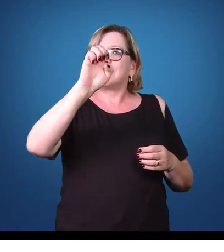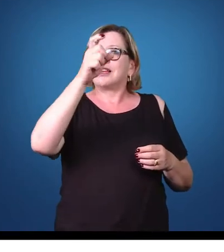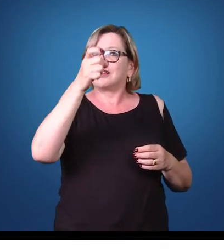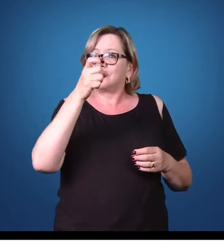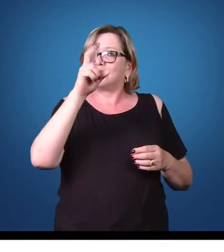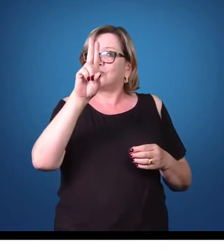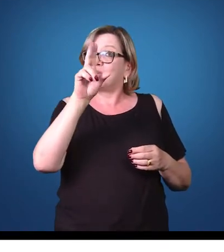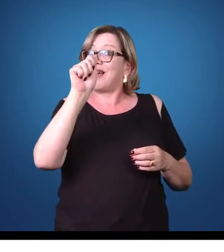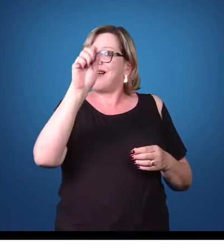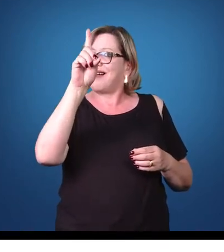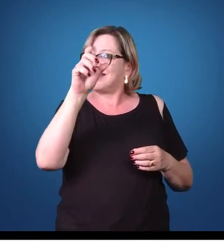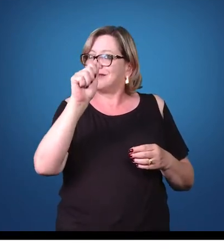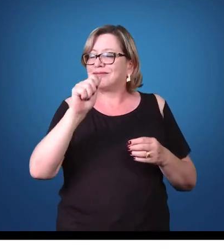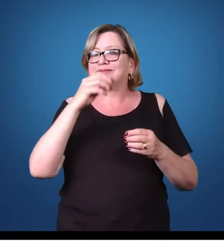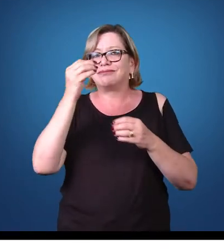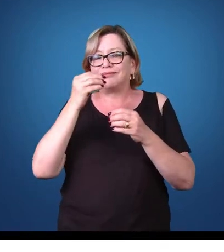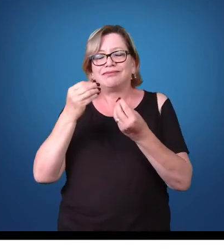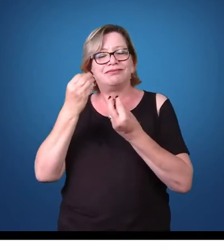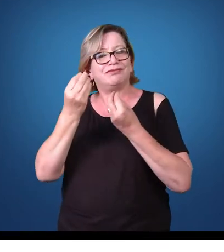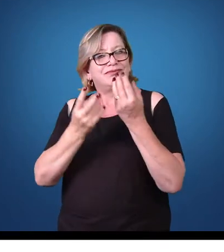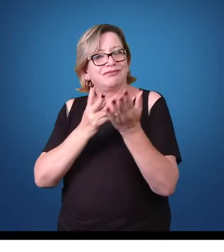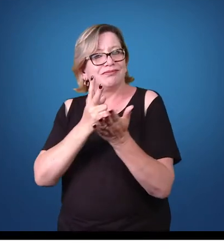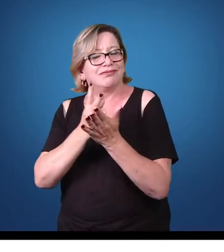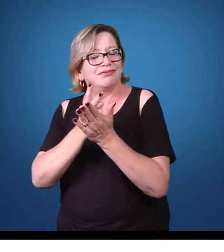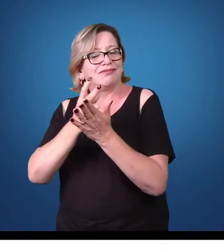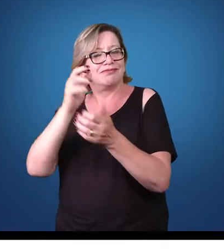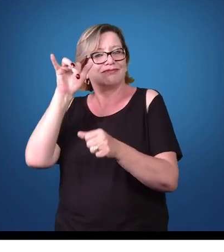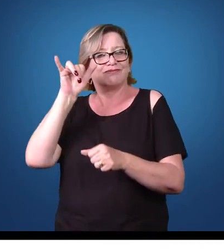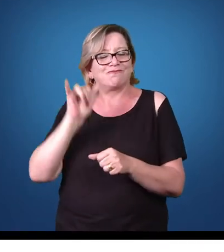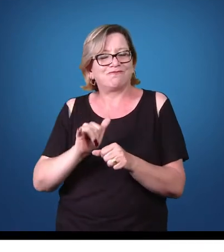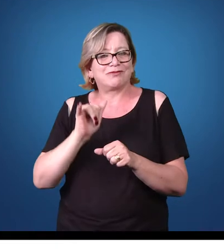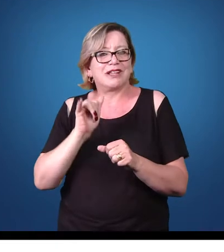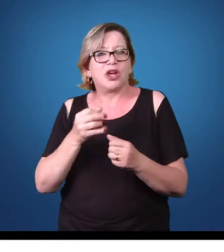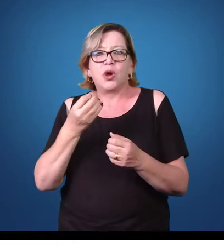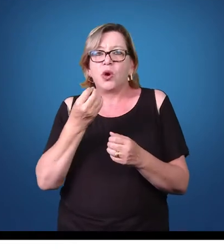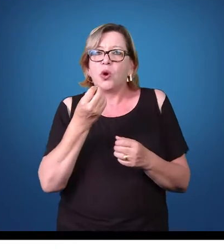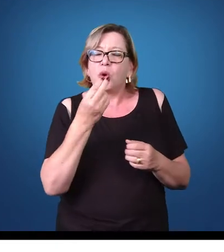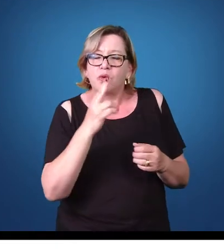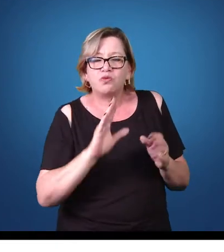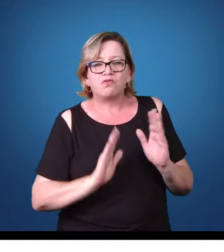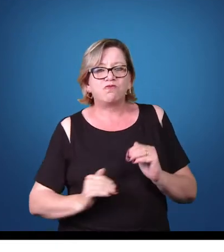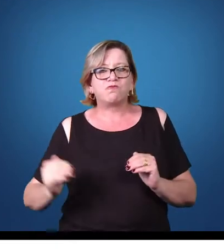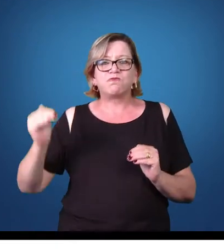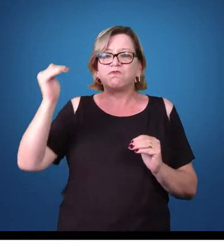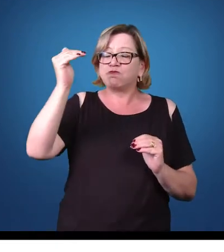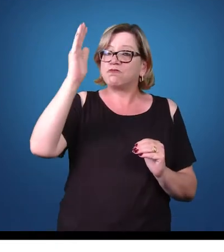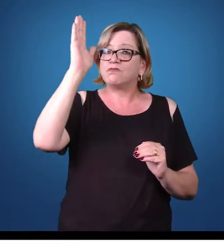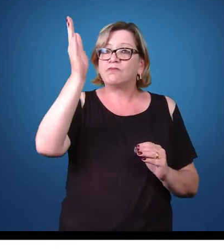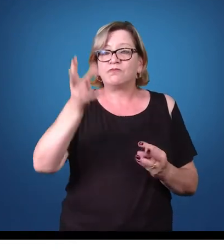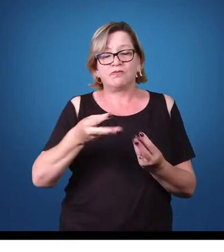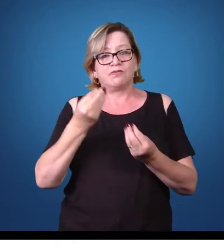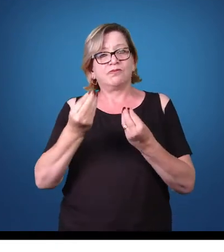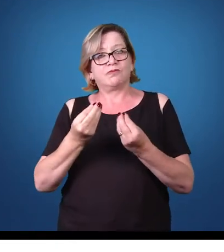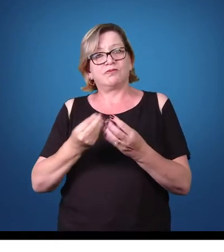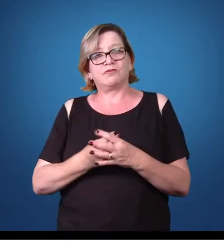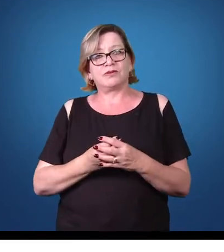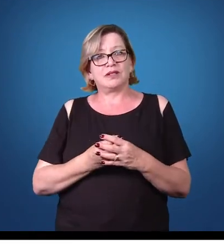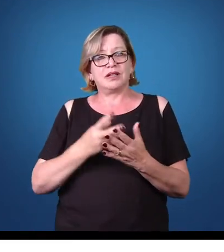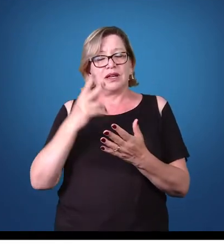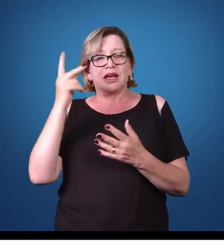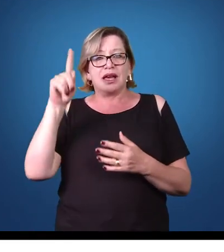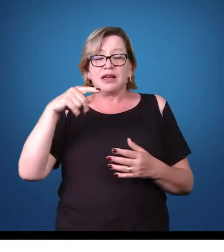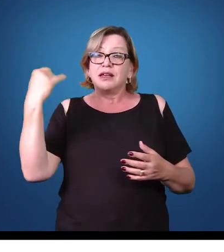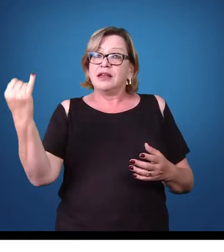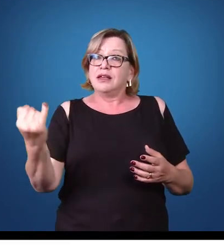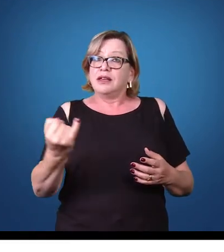parasita, do agente etiológico ou a forma adulta desse parasita. Isso é